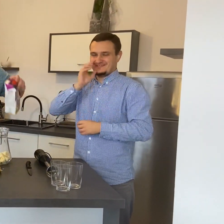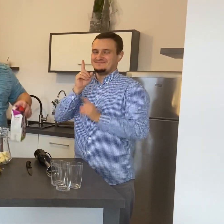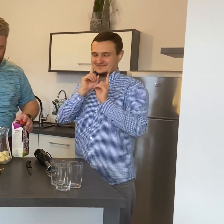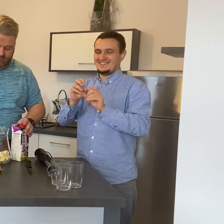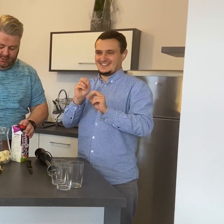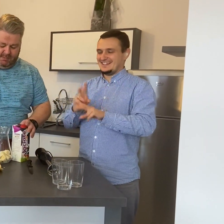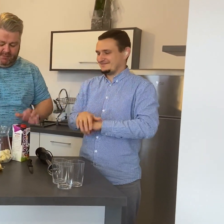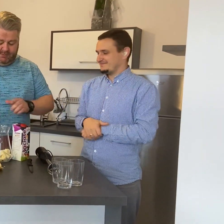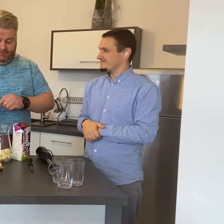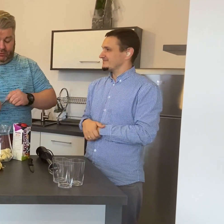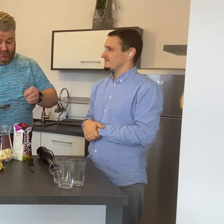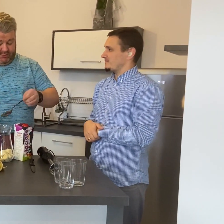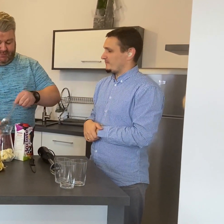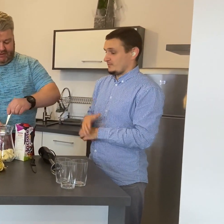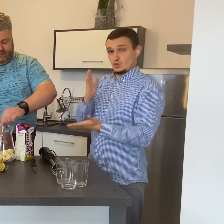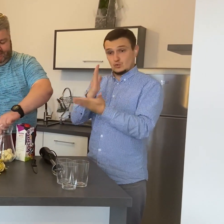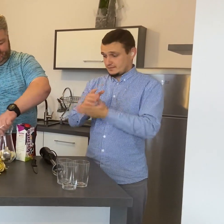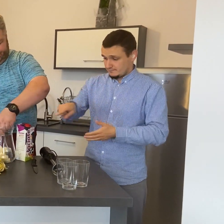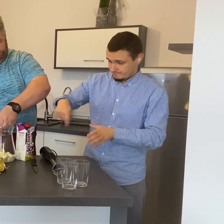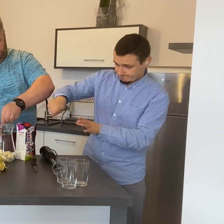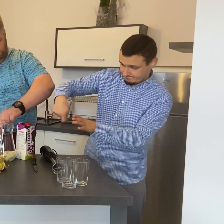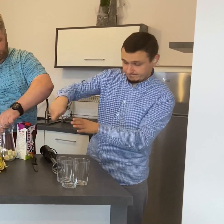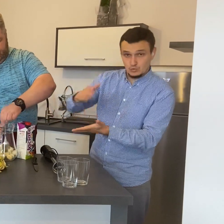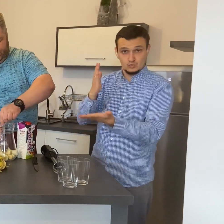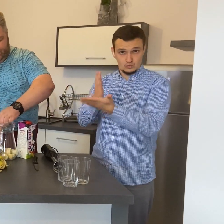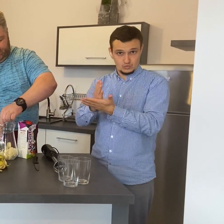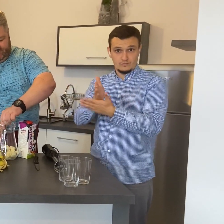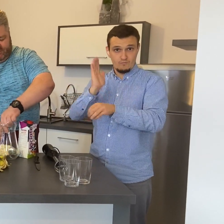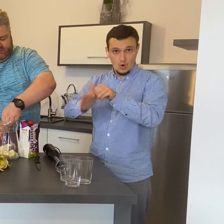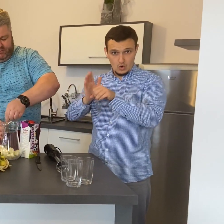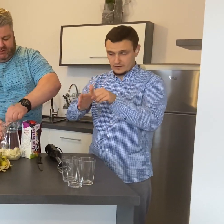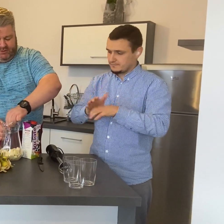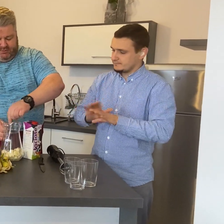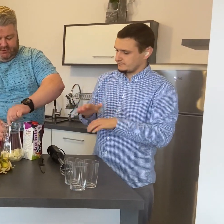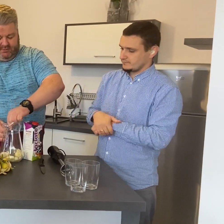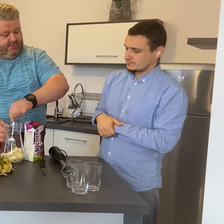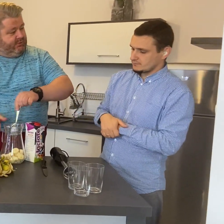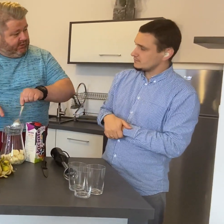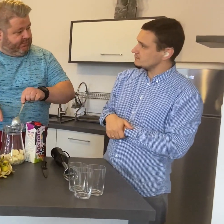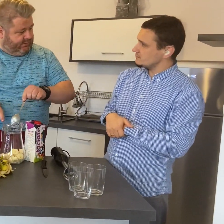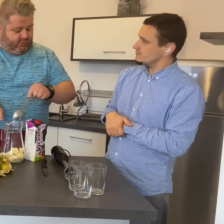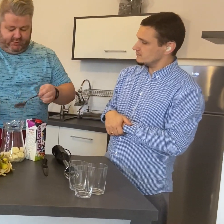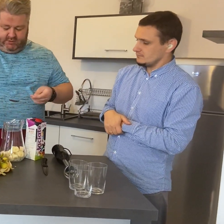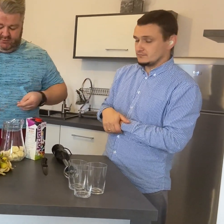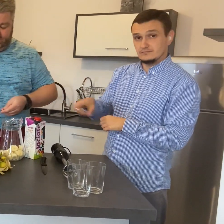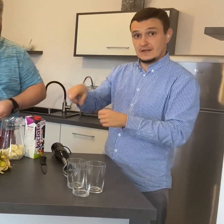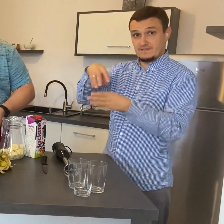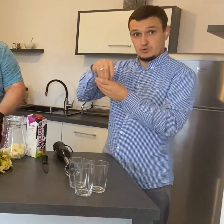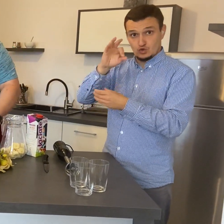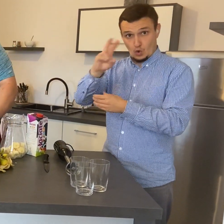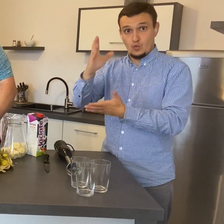Mamy pokrojone banany. Wymieszam teraz z tym soku z limonki, żeby mi nie ciemniały.